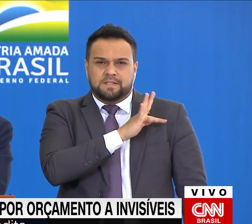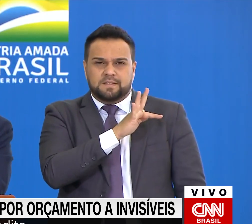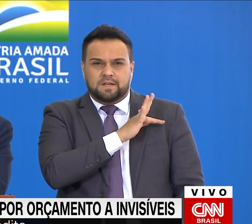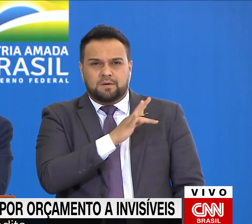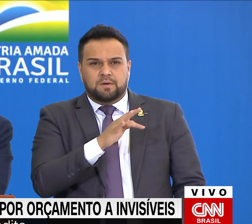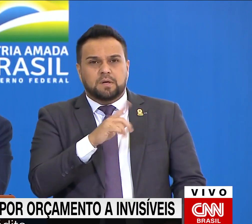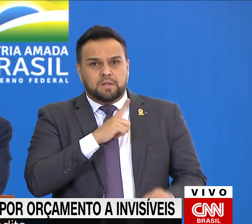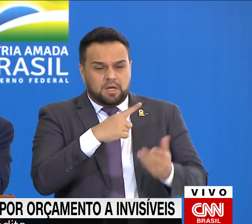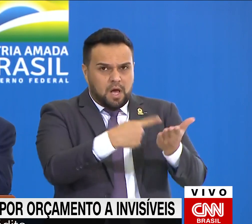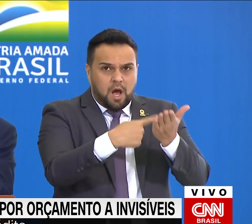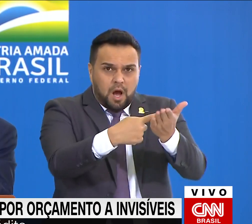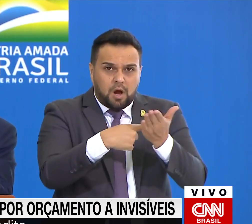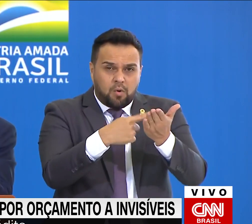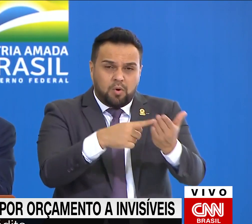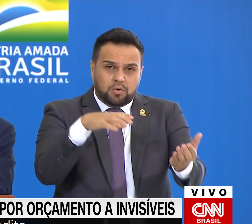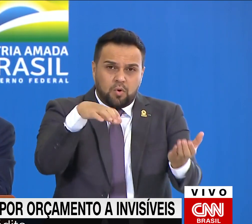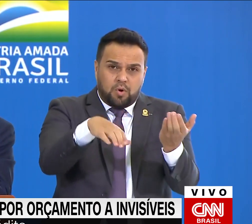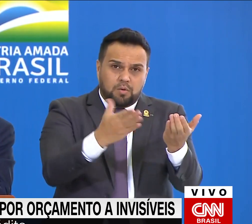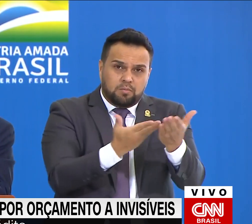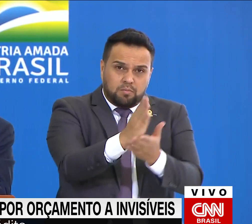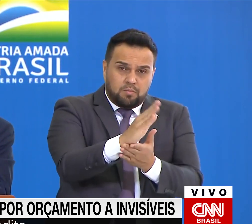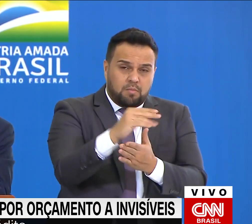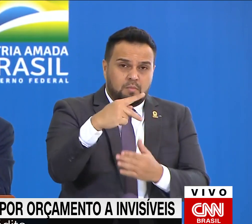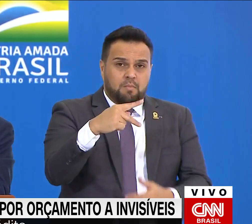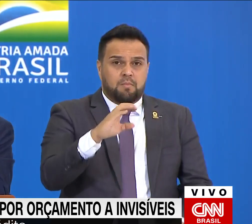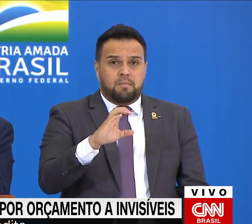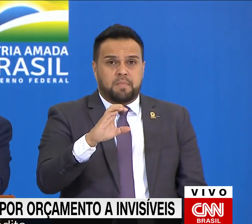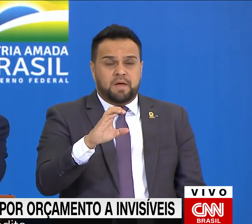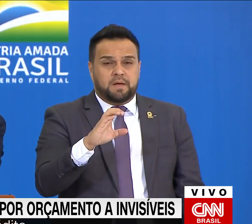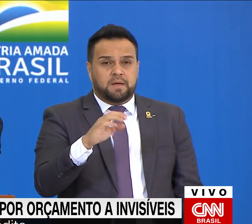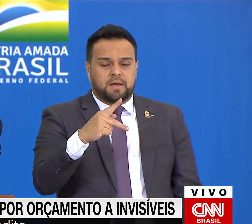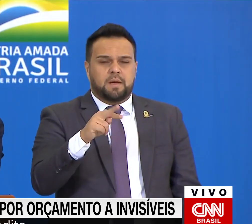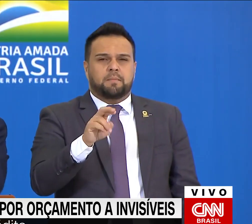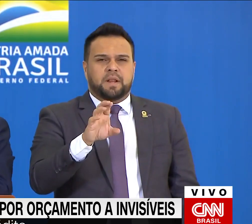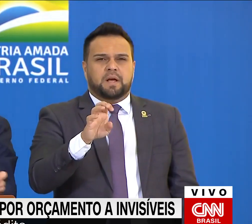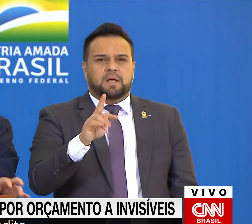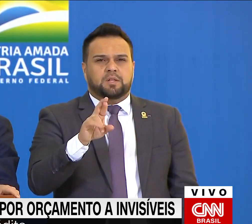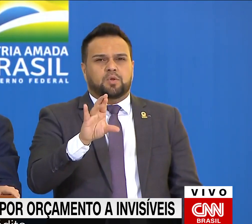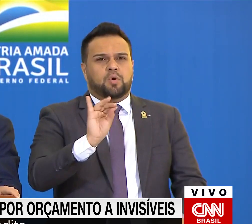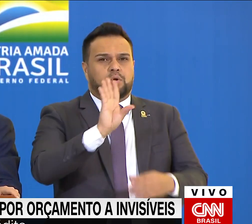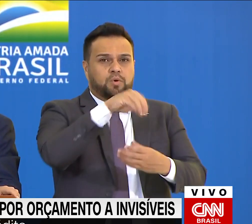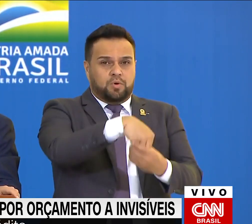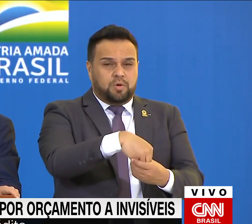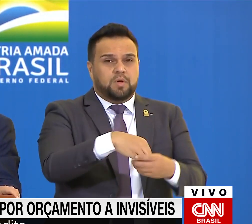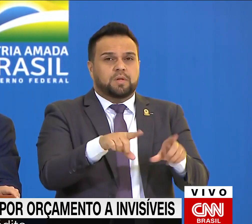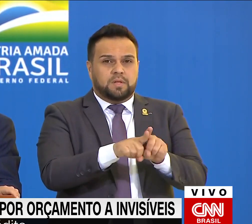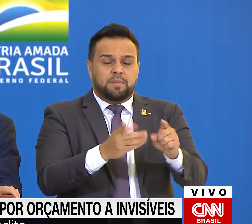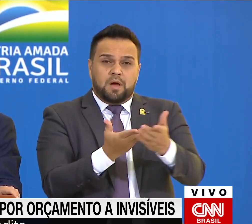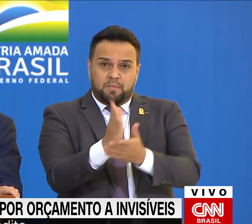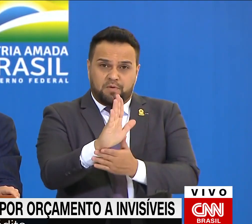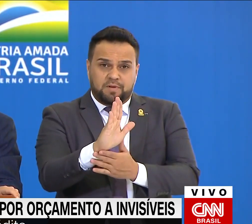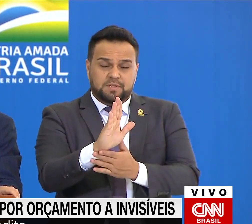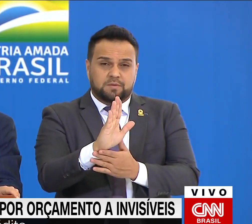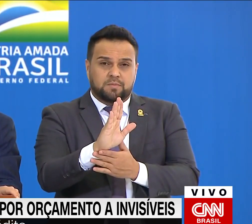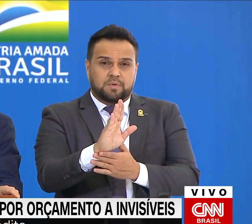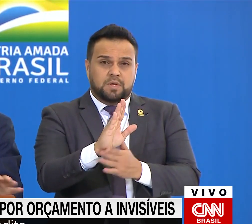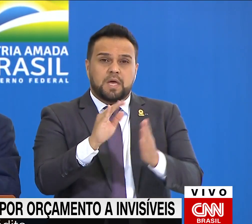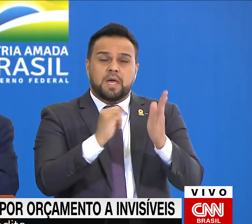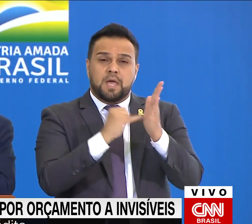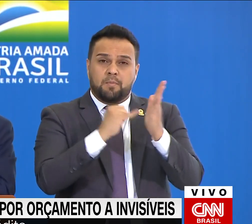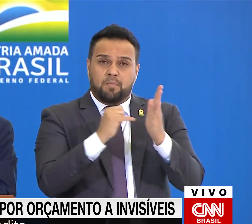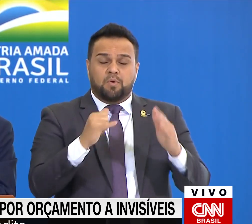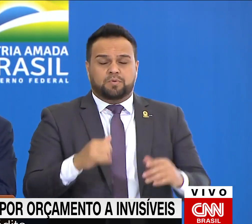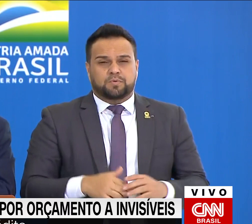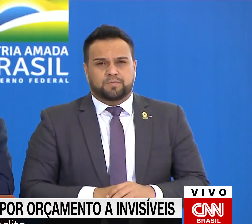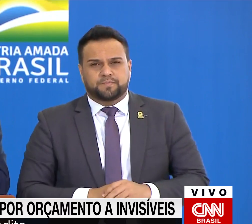do Congresso. A PEC dos precatórios, de um lado, e a aprovação do imposto de renda, pelo outro lado. As